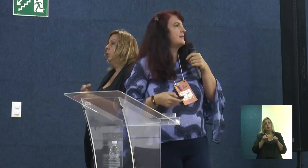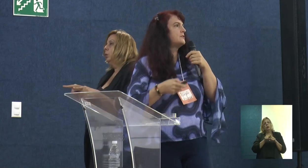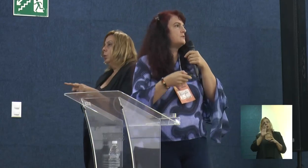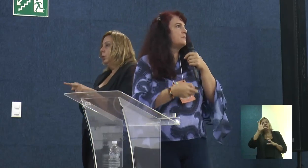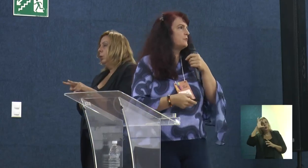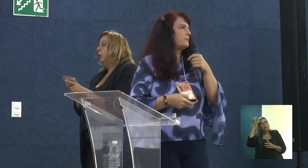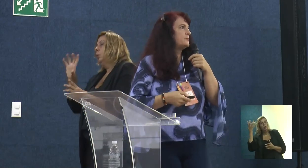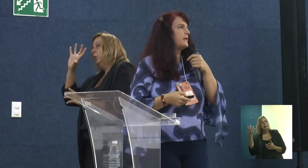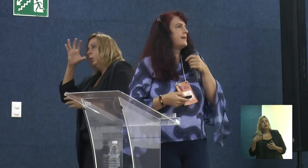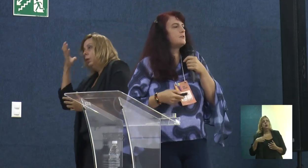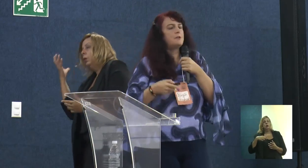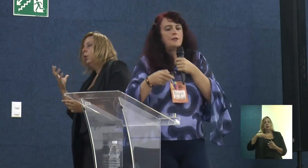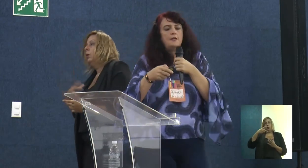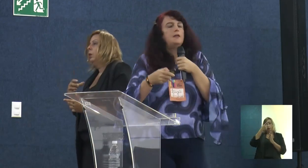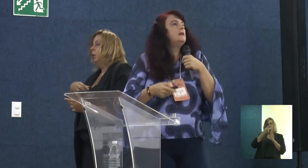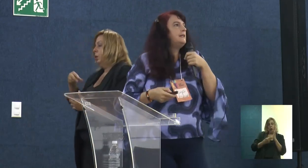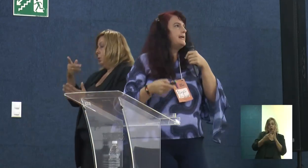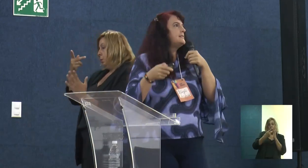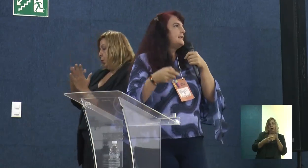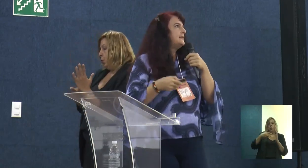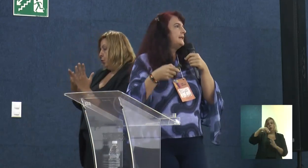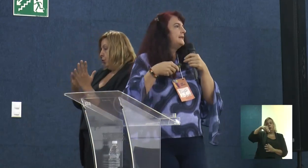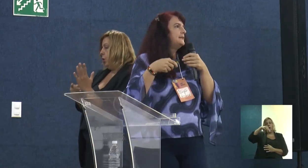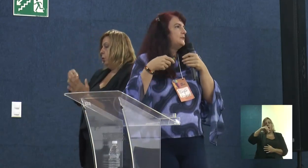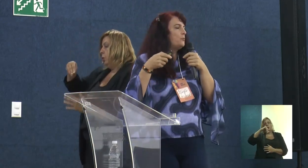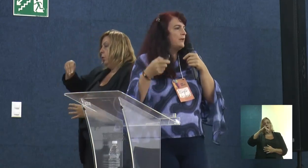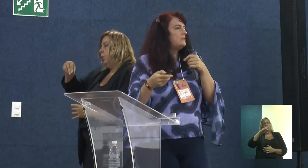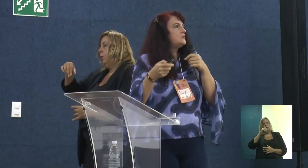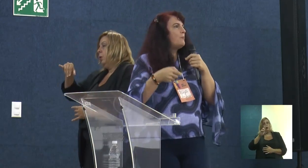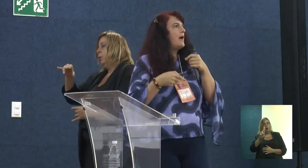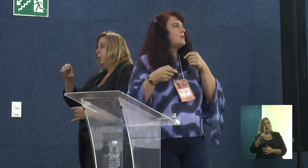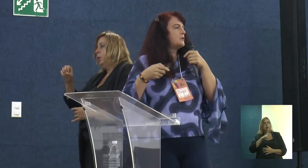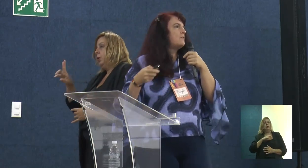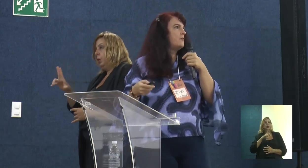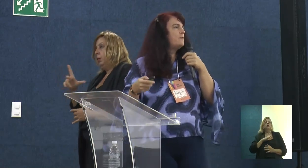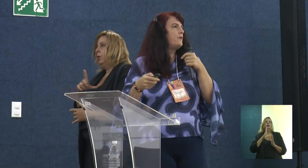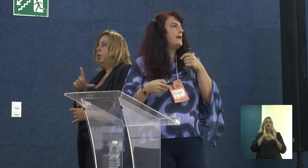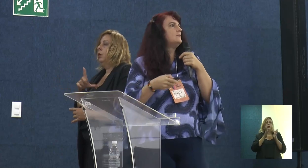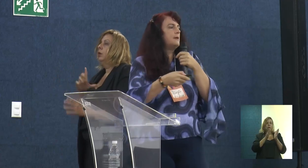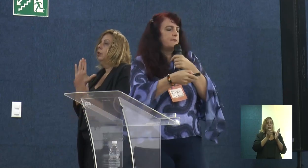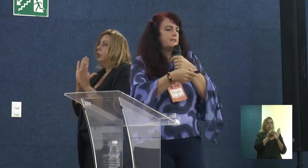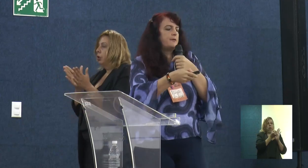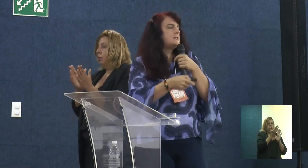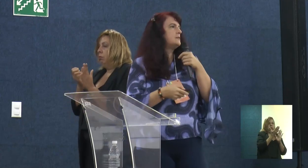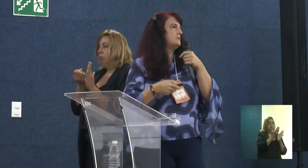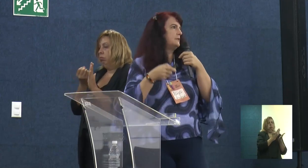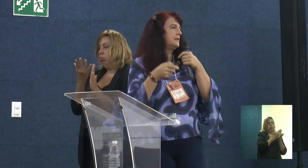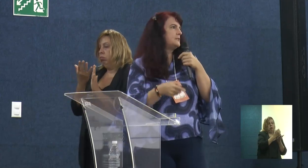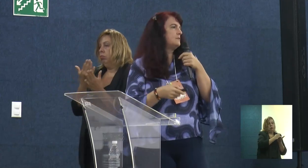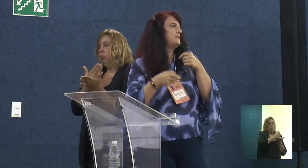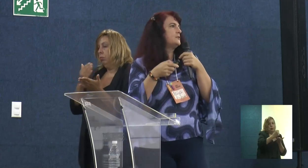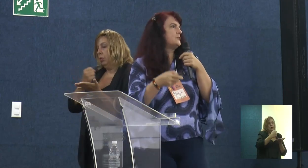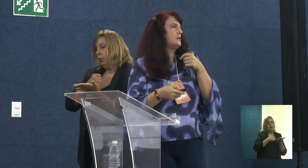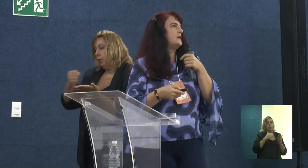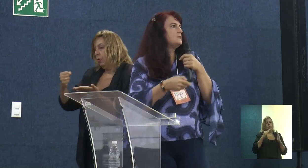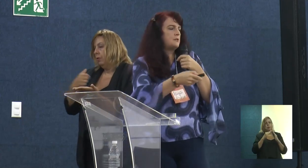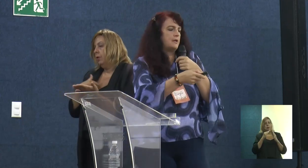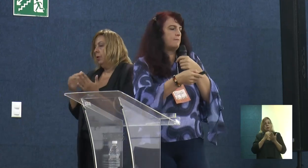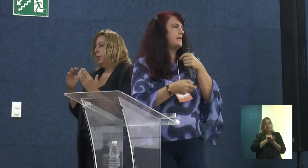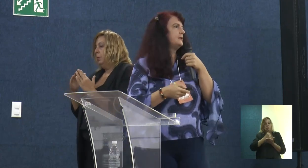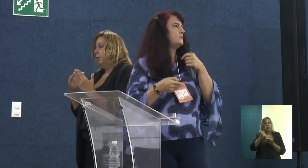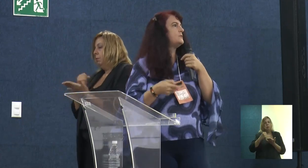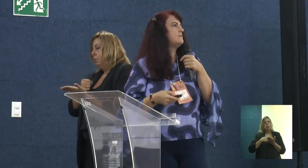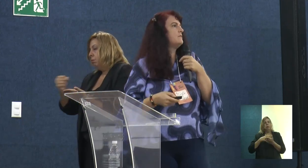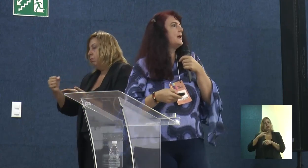solucionáticas, dos microprojetos. Desde o plano de bairro, já foi feito, mas pensando na questão habitacional,